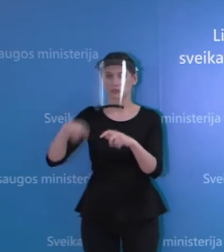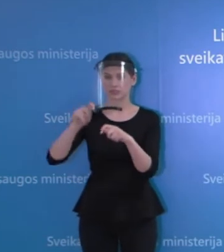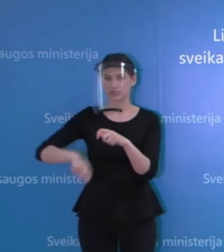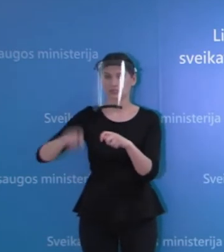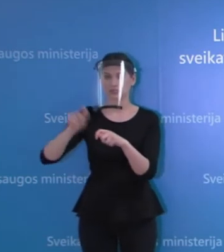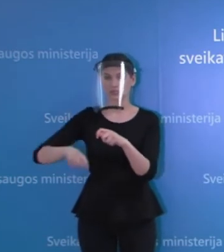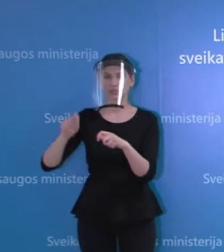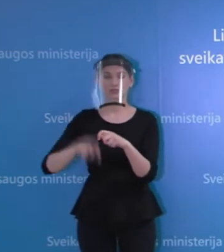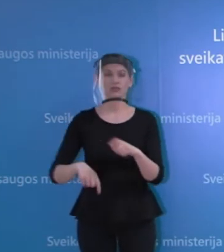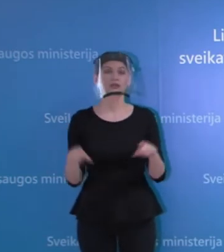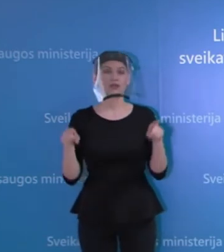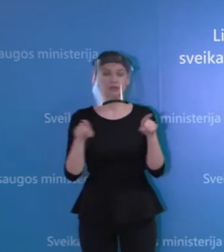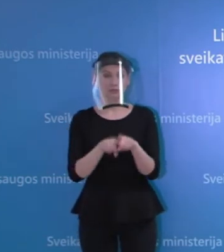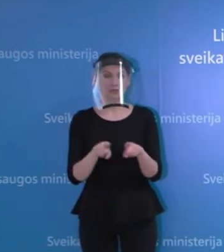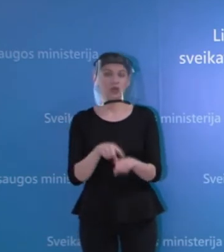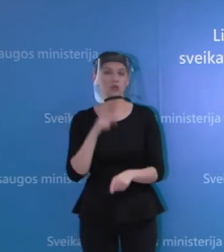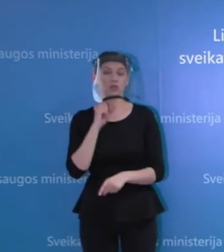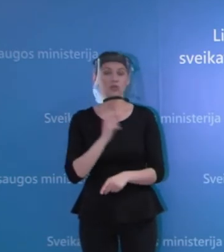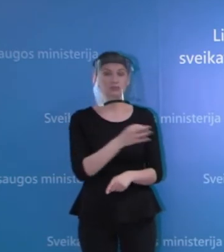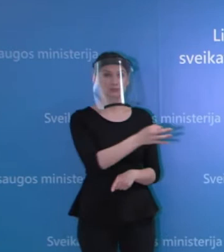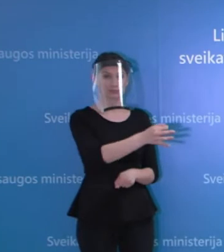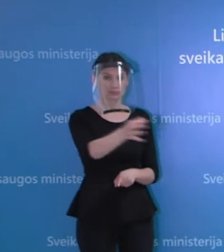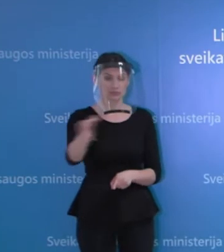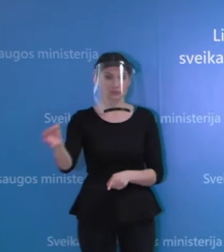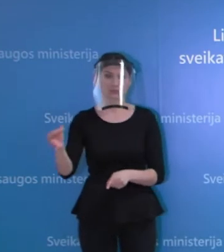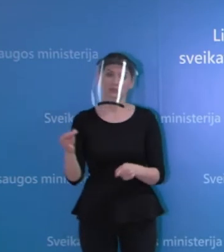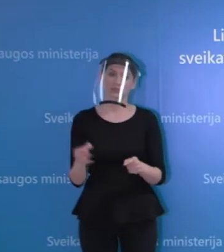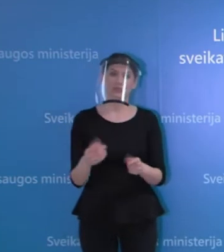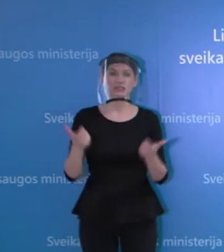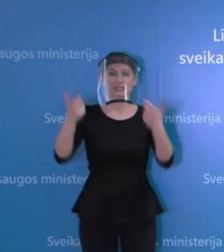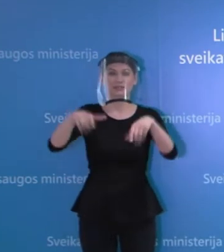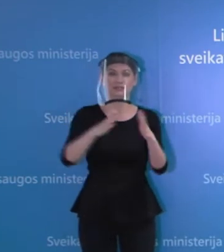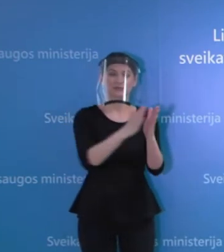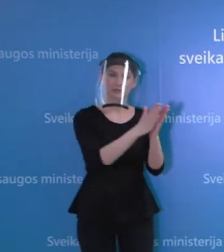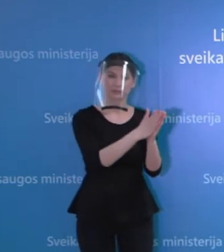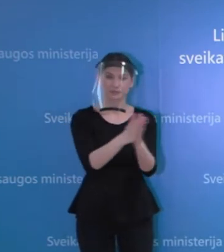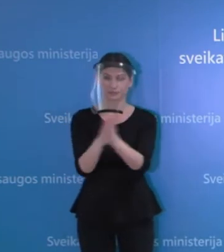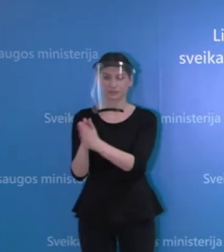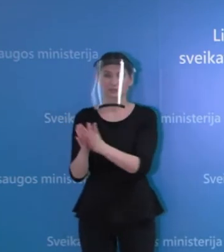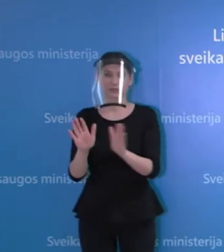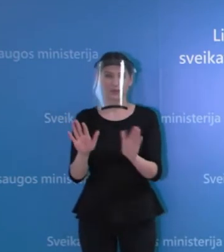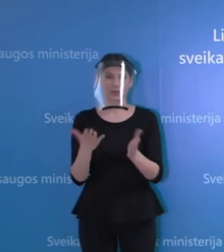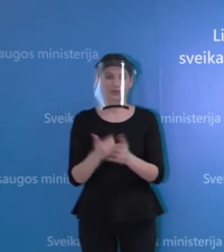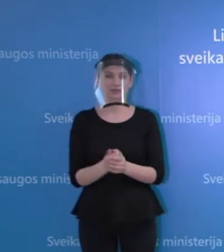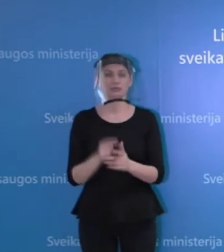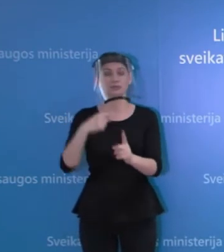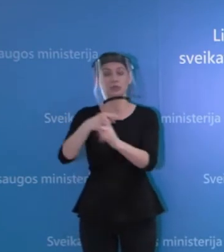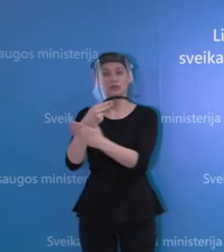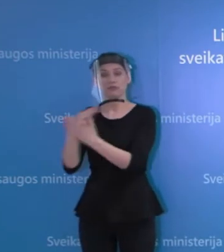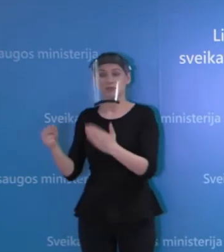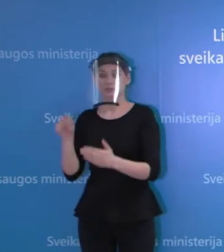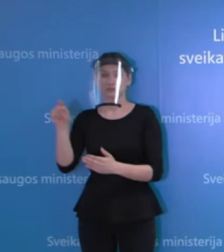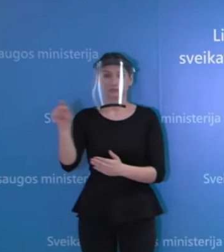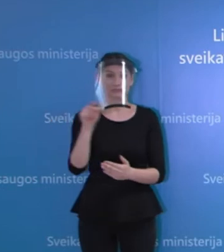Taip pat ką dar norėčiau priminti ir paraginti savaldybės atkreipti dėmesį ir pačias įstaigas.